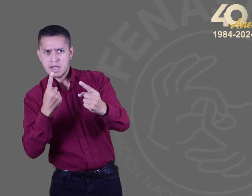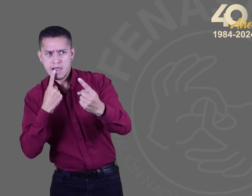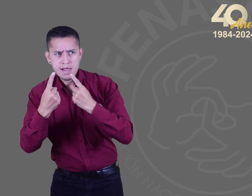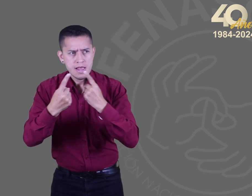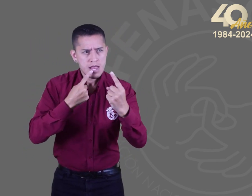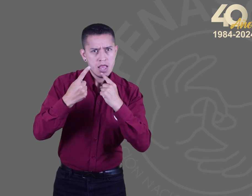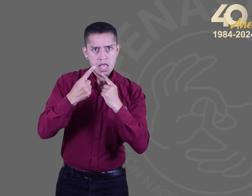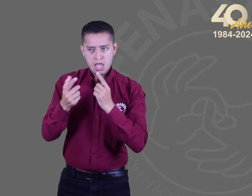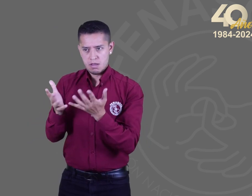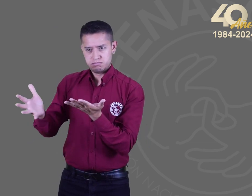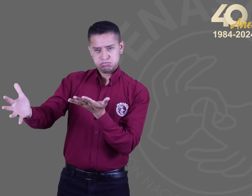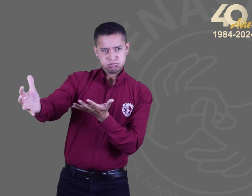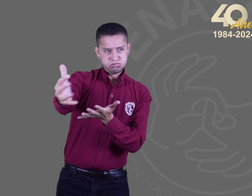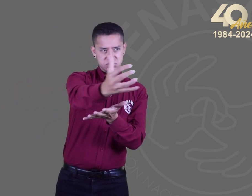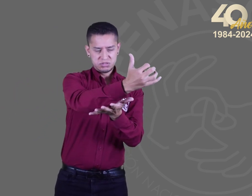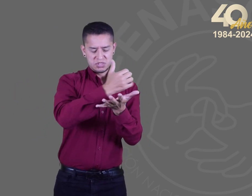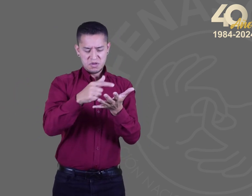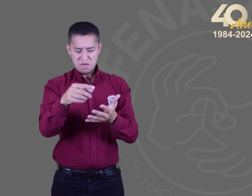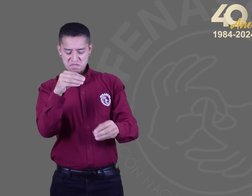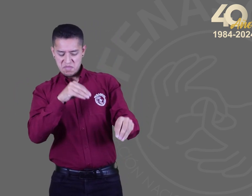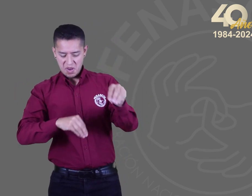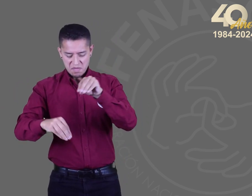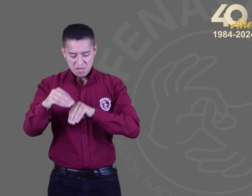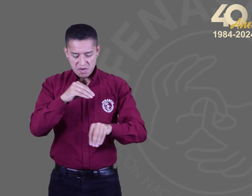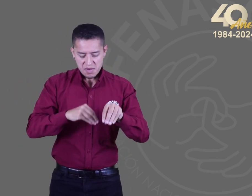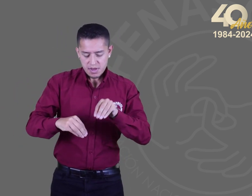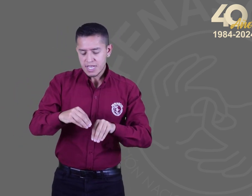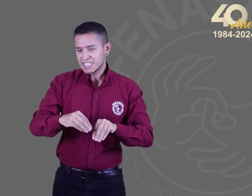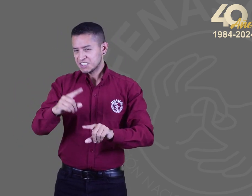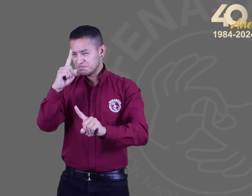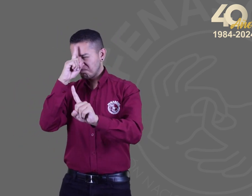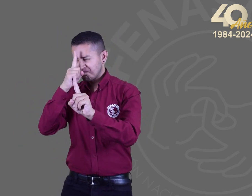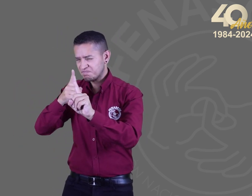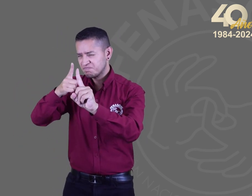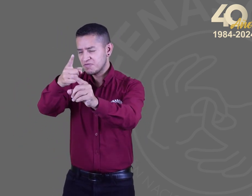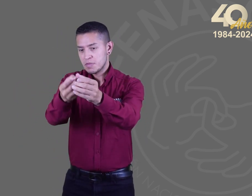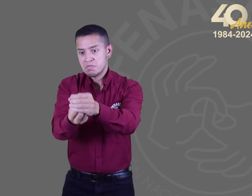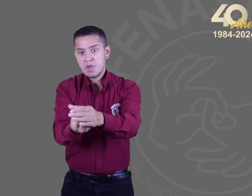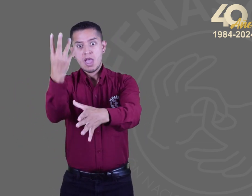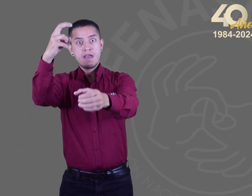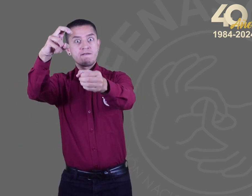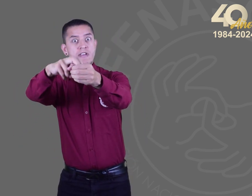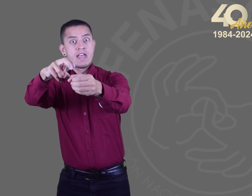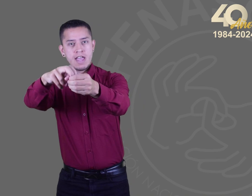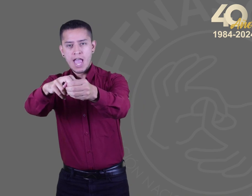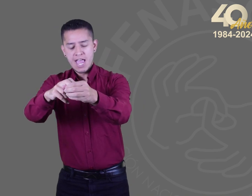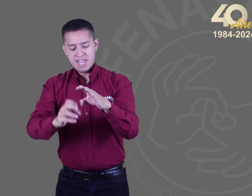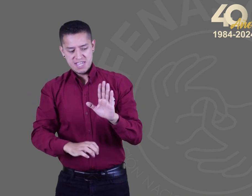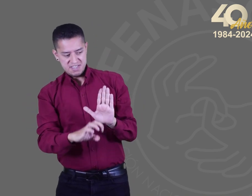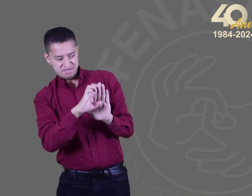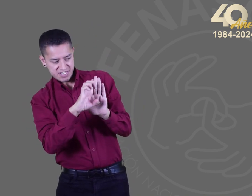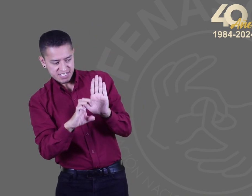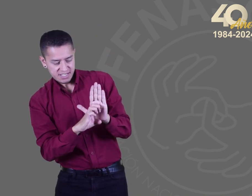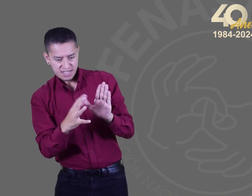creación de la nueva federación. Y llegar a consensos en relación con los estatutos, estructura,